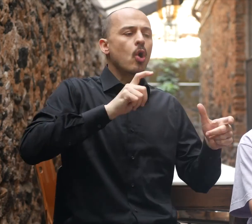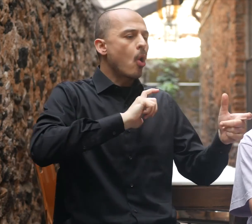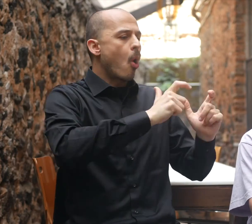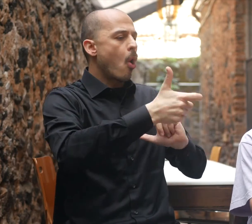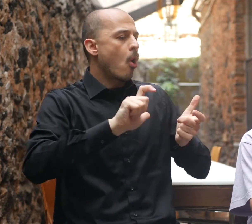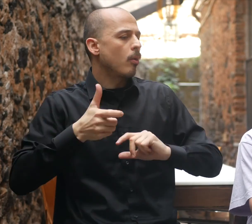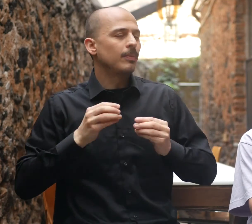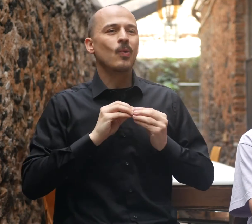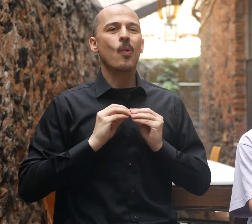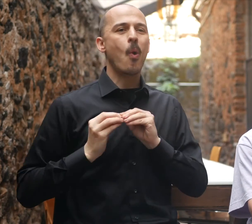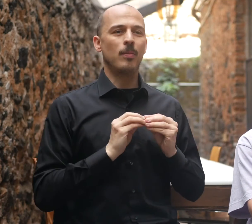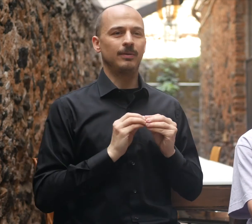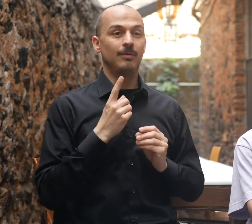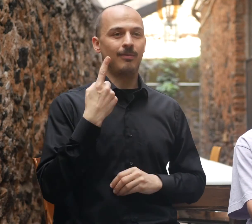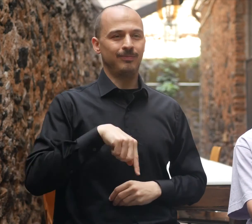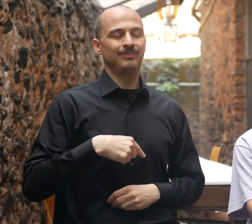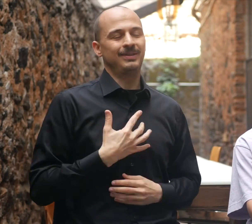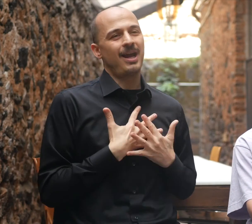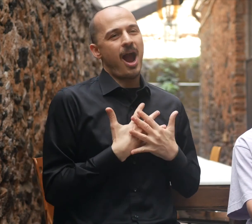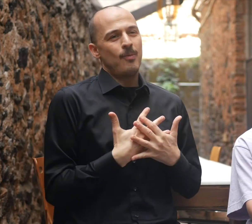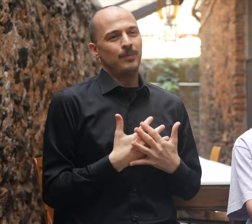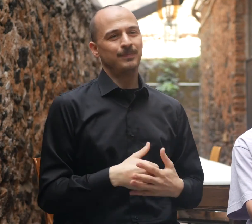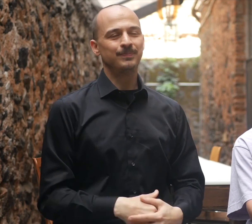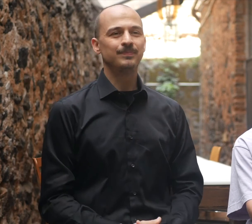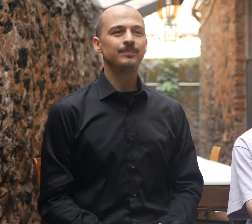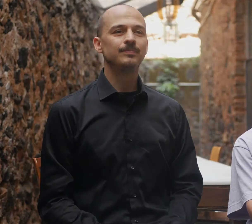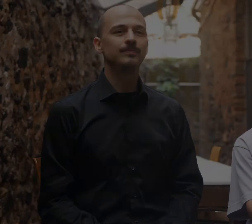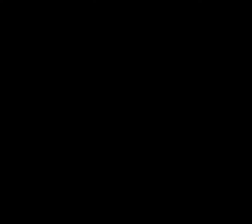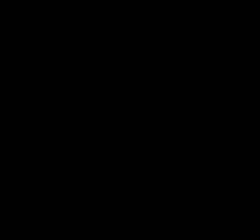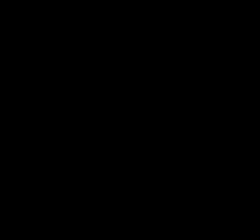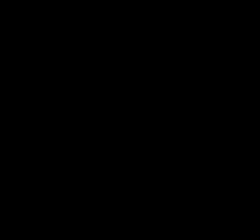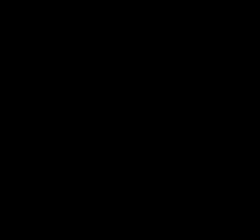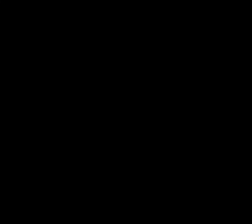Forza e Fragilità